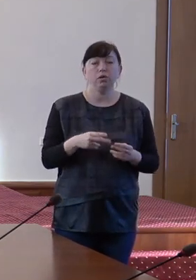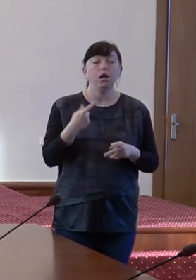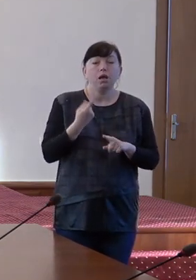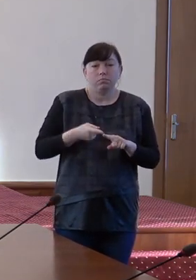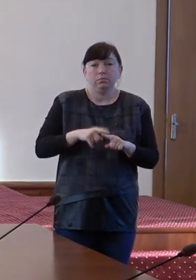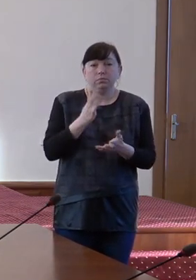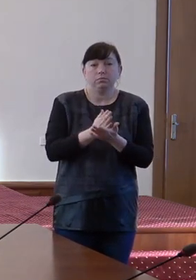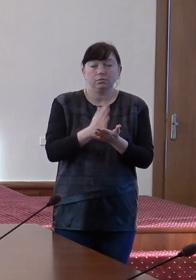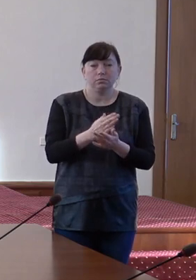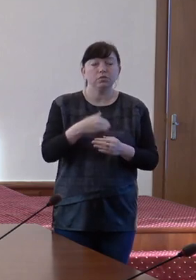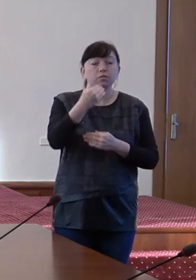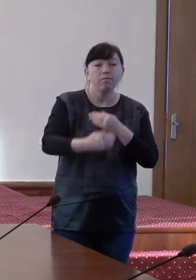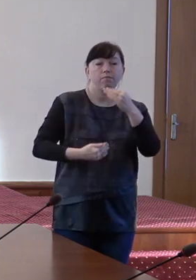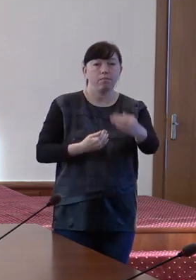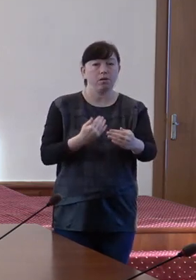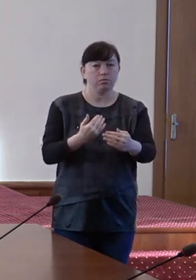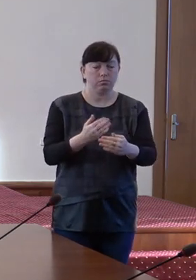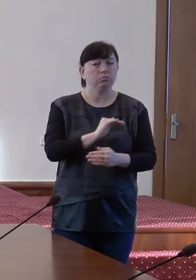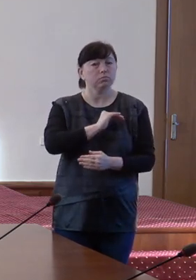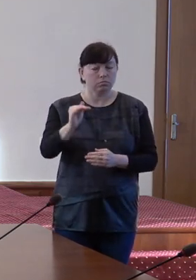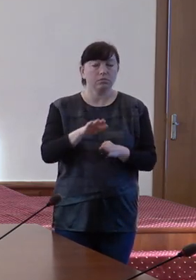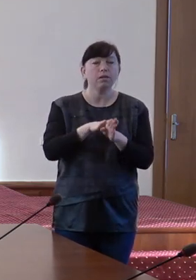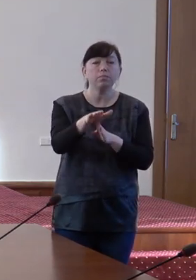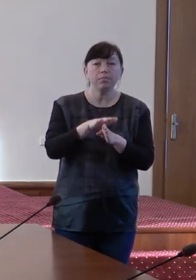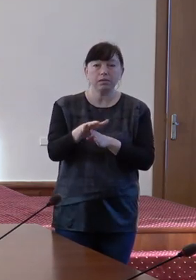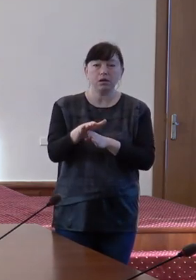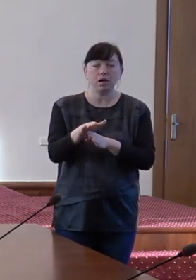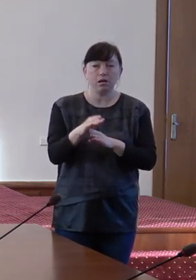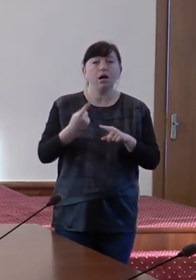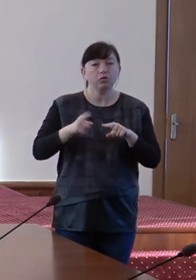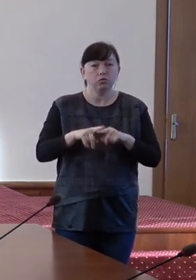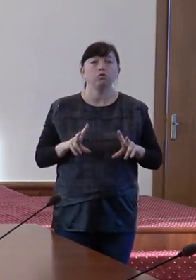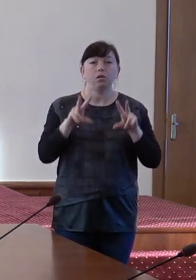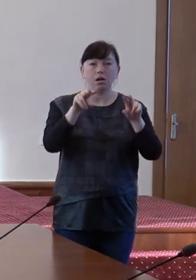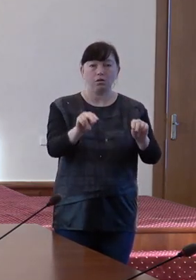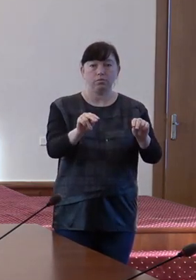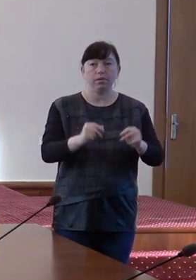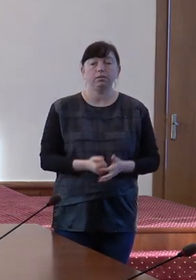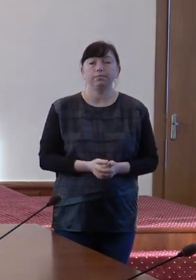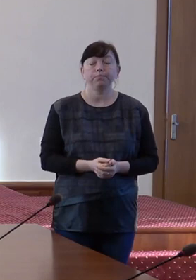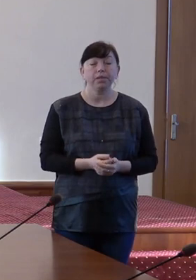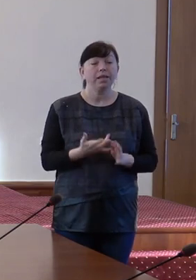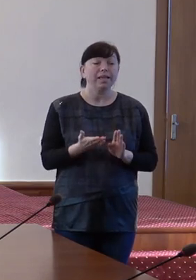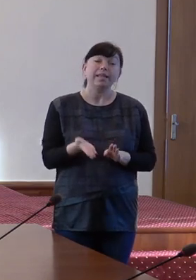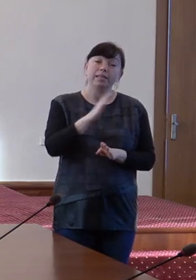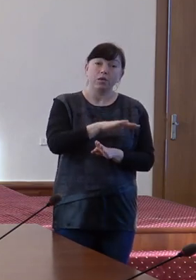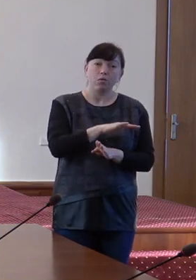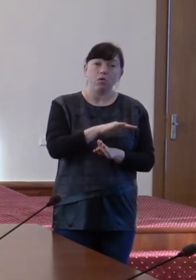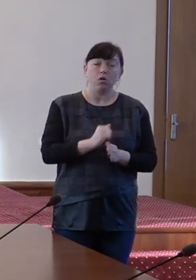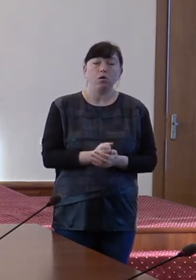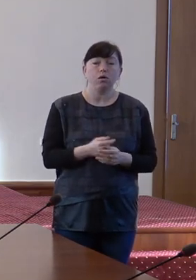un pas decisiv în implementarea acestui angajament. Dincolo de aceasta,